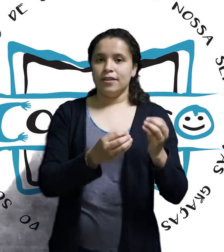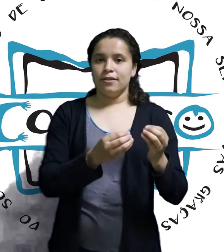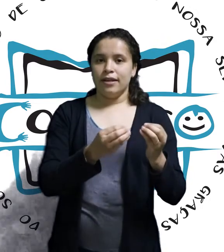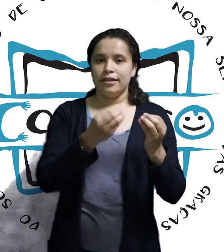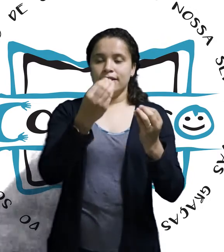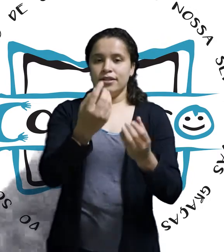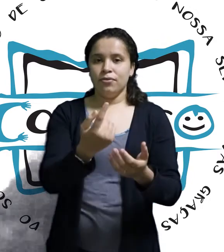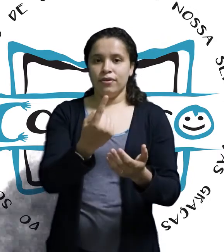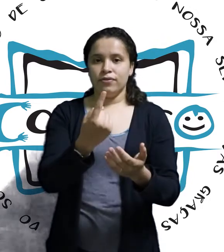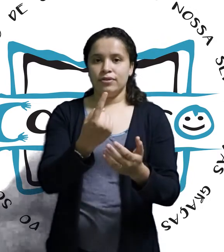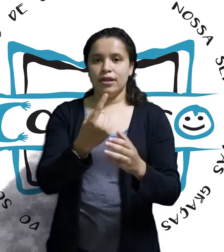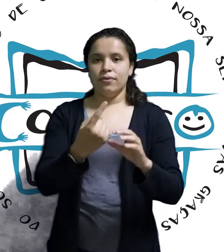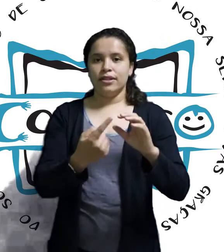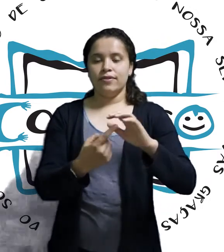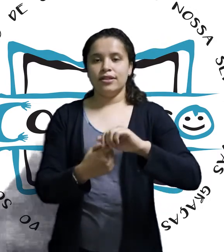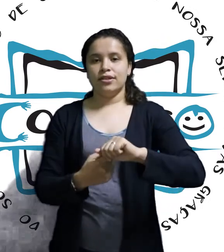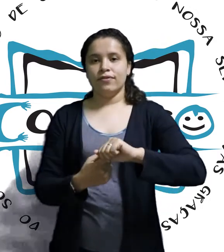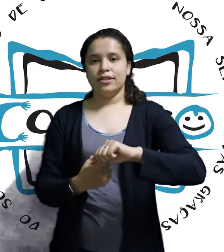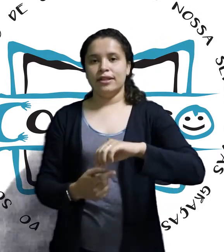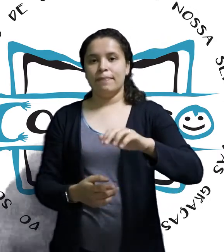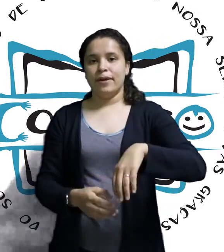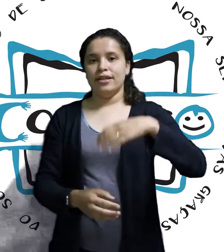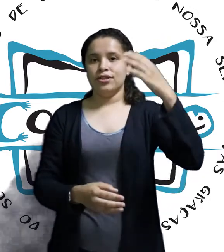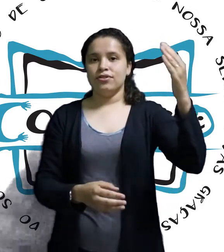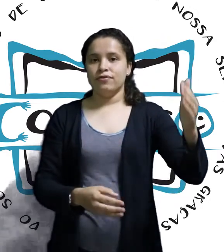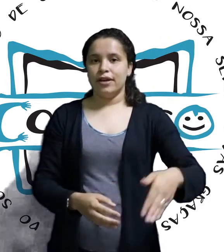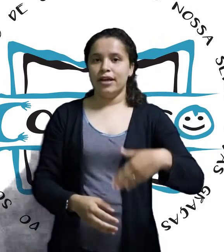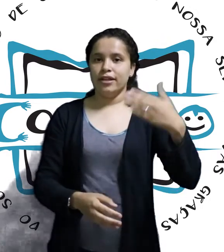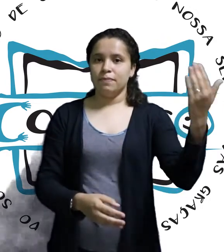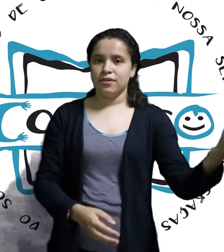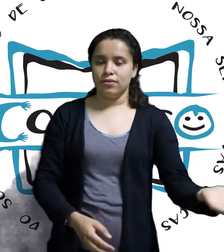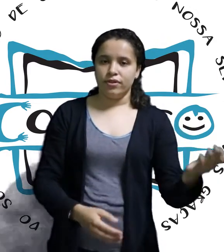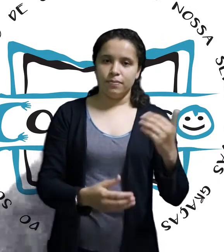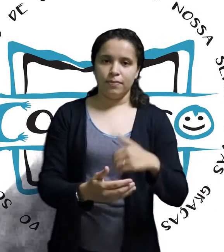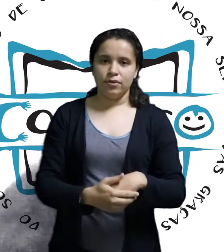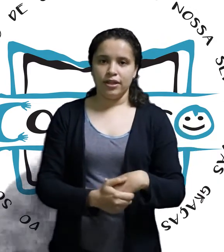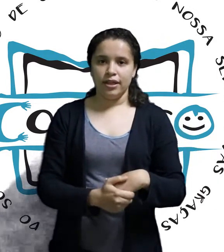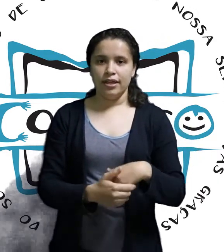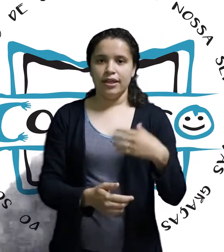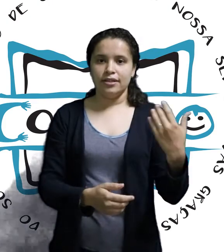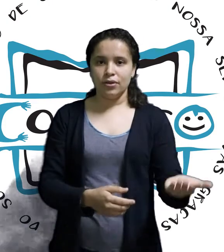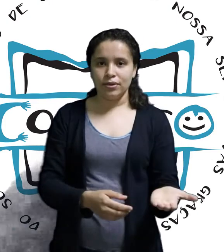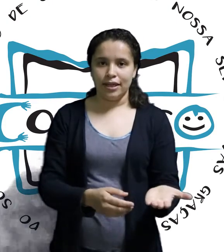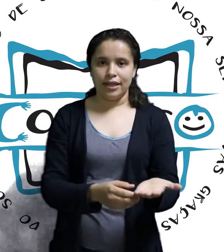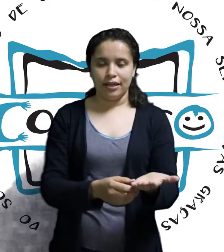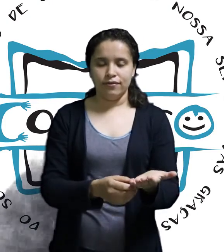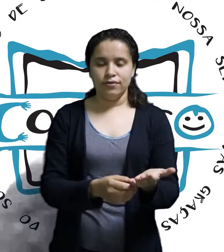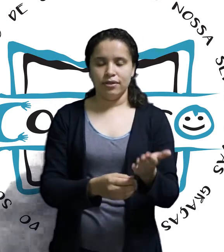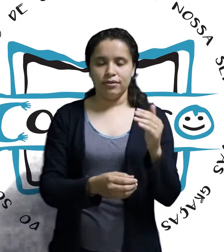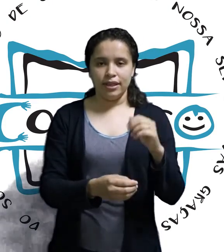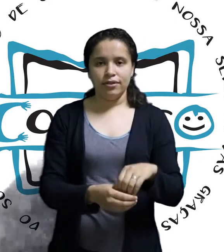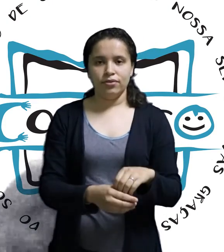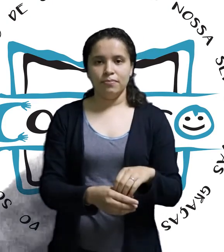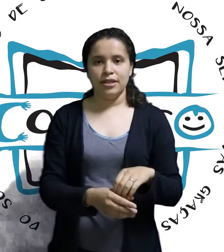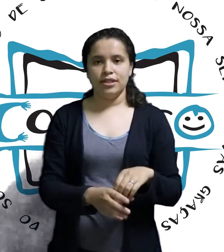existe uma função, às vezes, que você depende de várias pessoas para poder executar aquela função dentro do ambiente